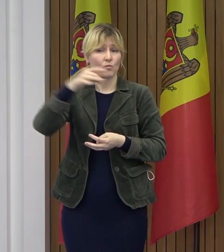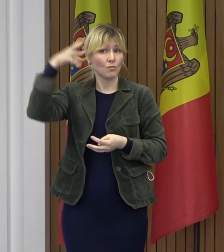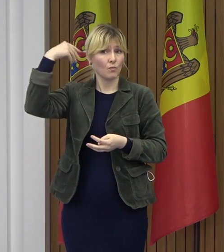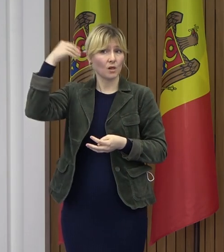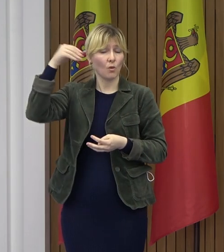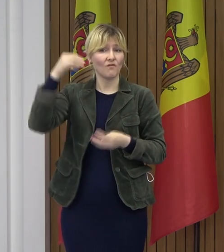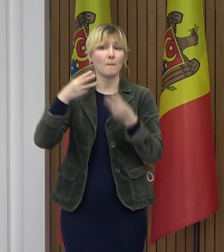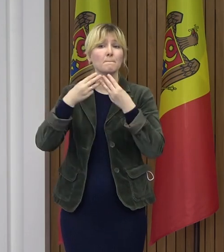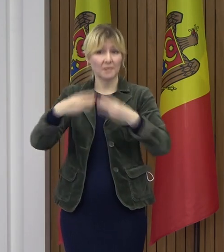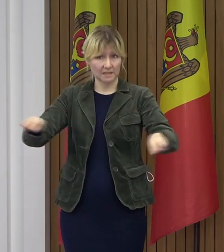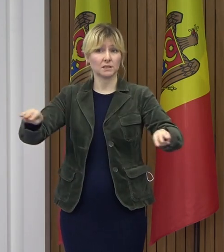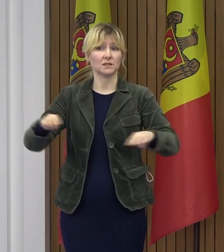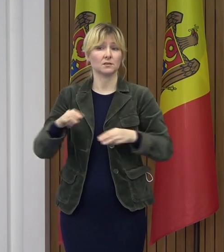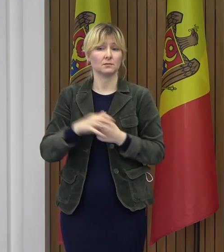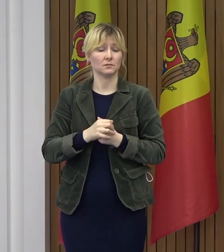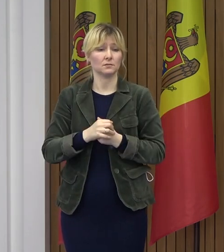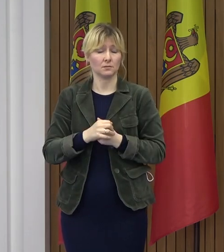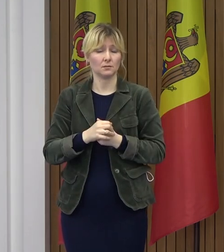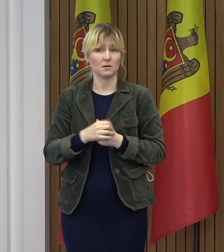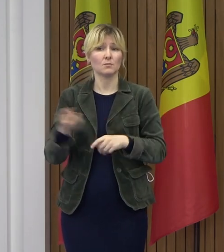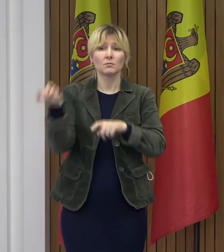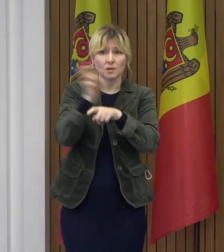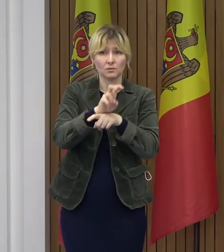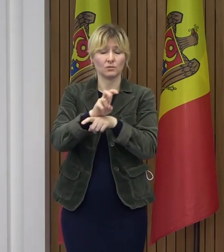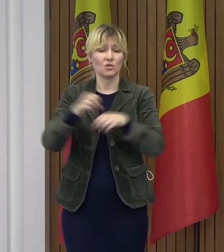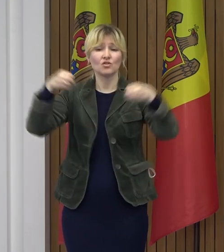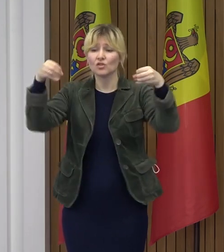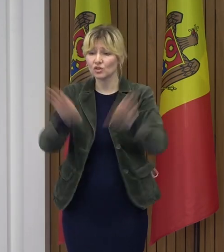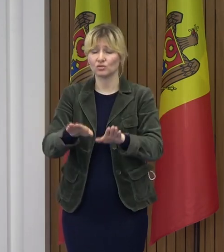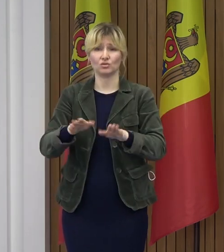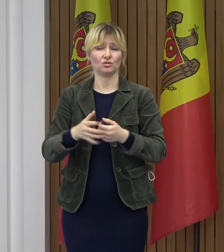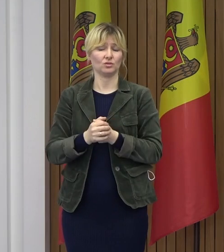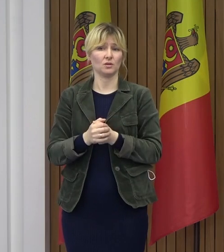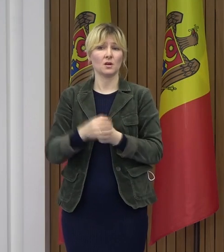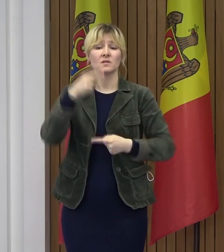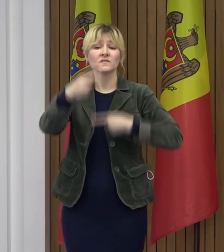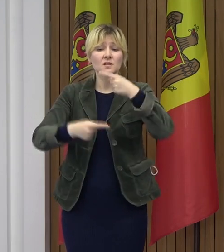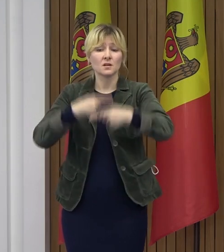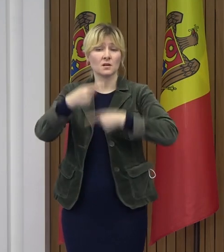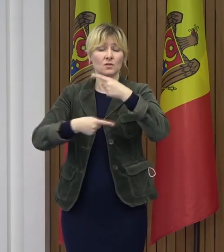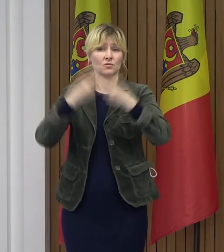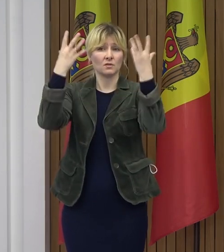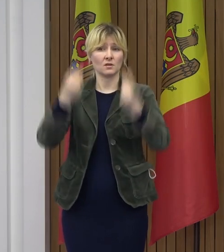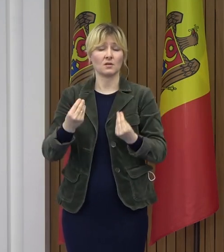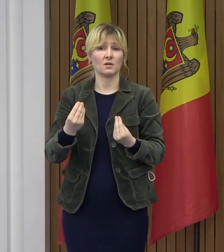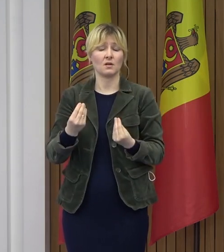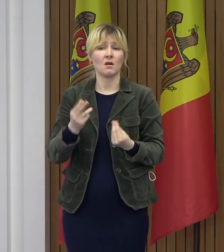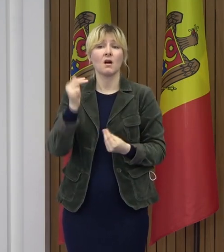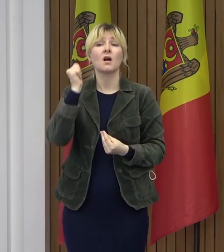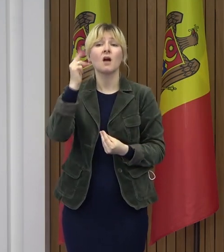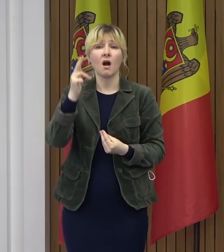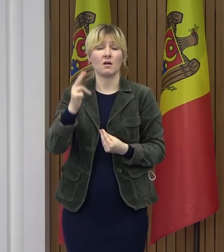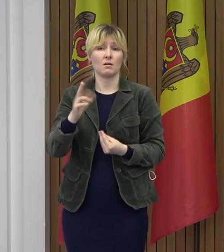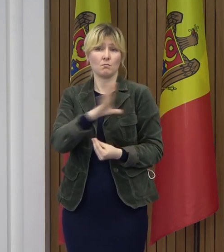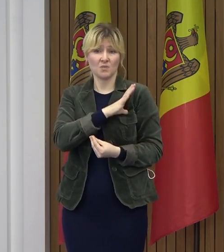acord să convenim asupra acțiunilor următoare, sau imediat următoare, care se vor impune în funcție de